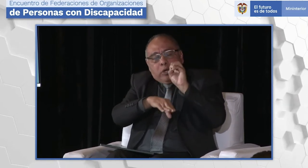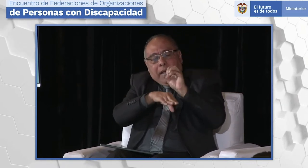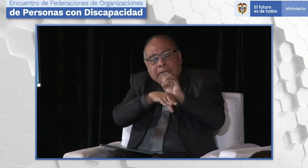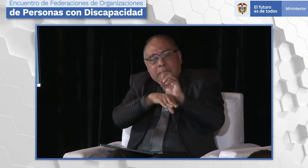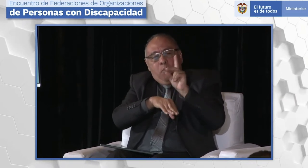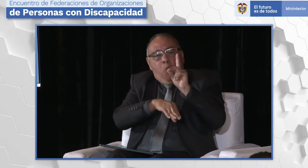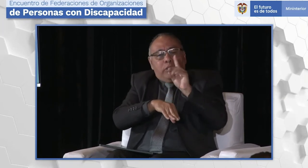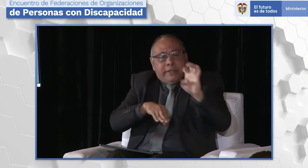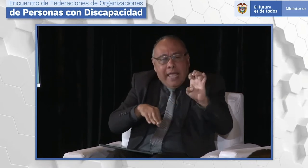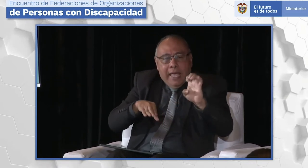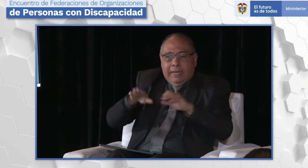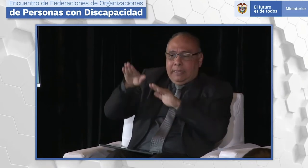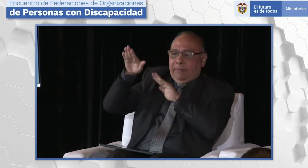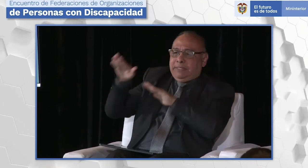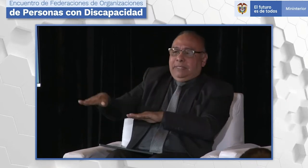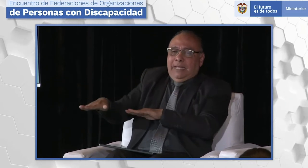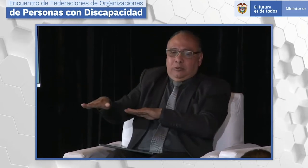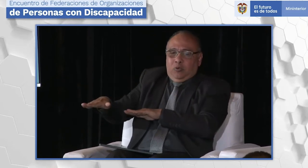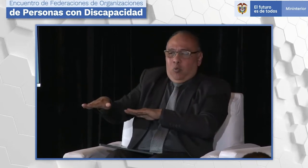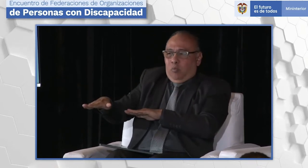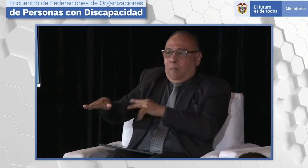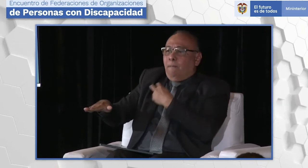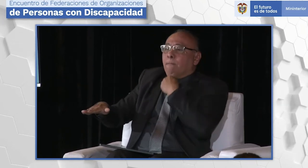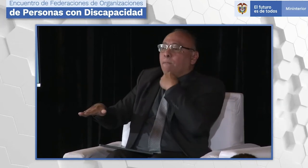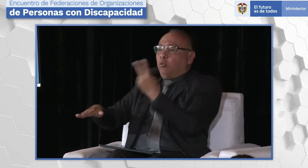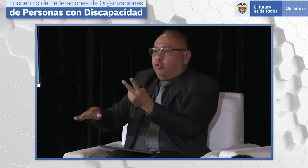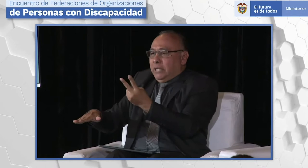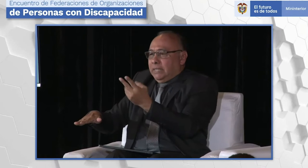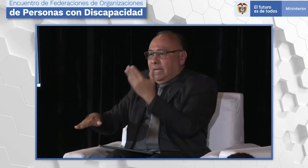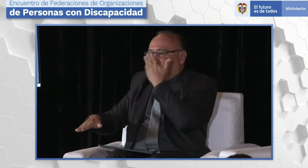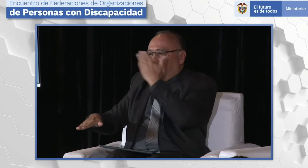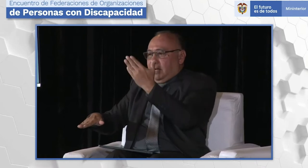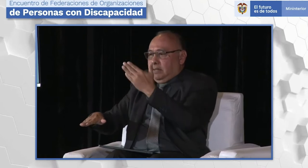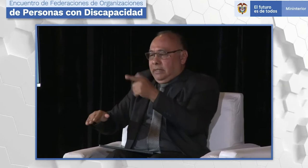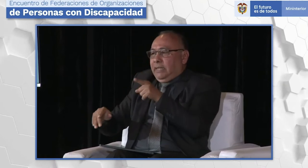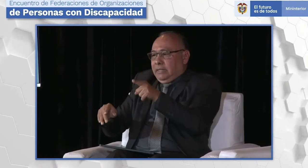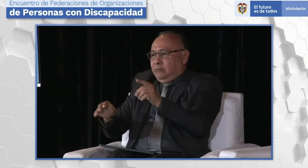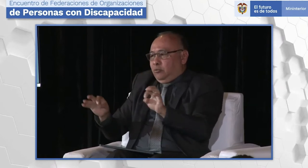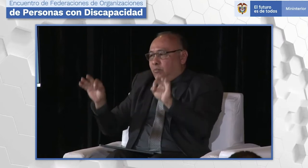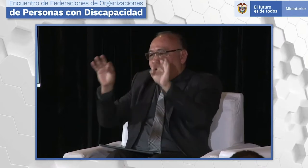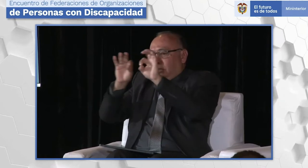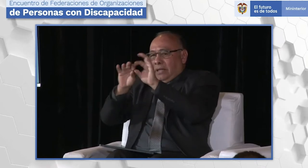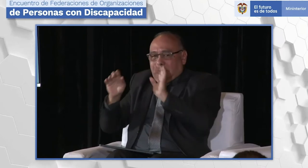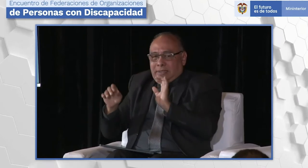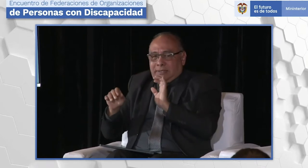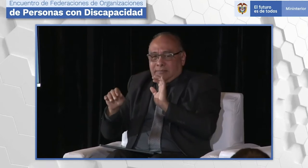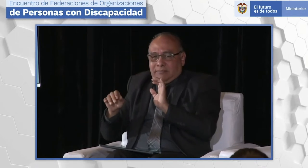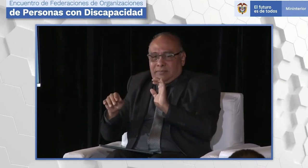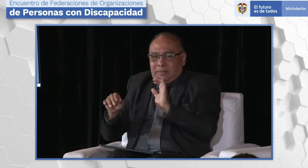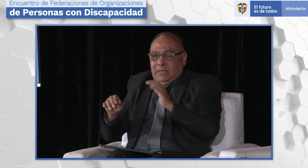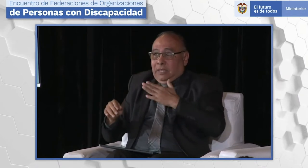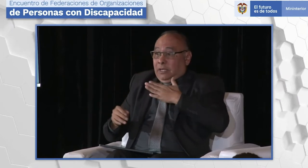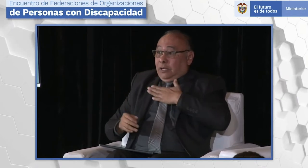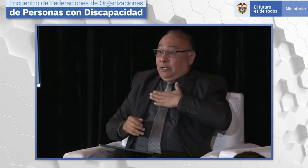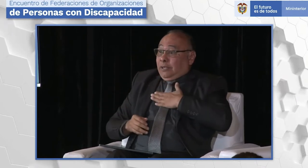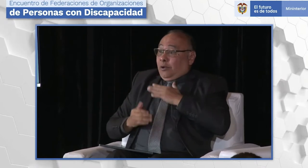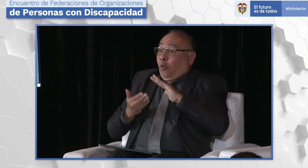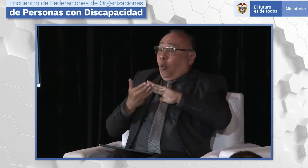federación de cada discapacidad. Por eso somos una organización de representación. Porque tenemos la vocería de